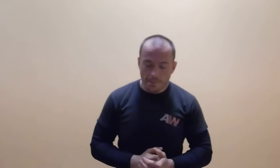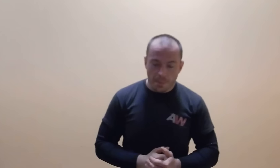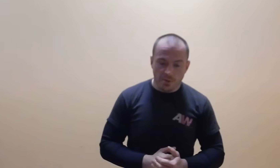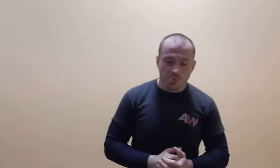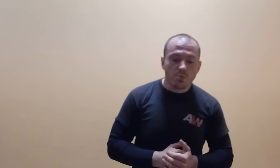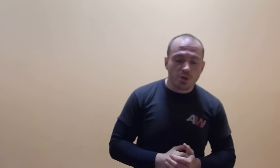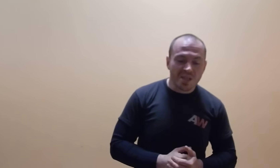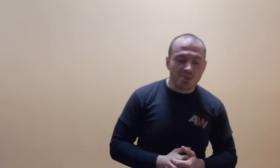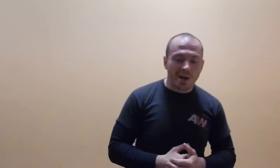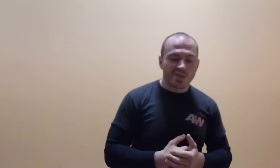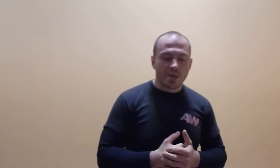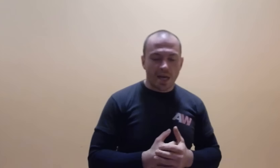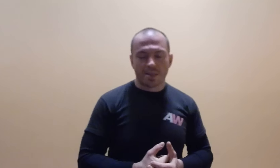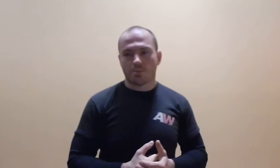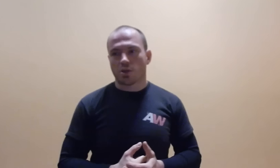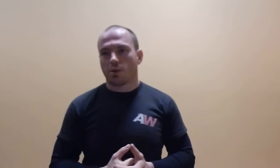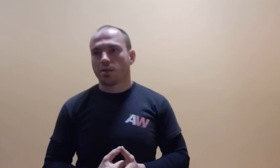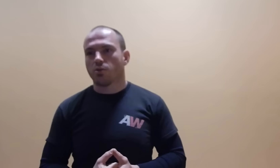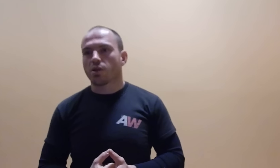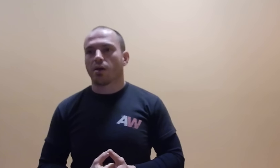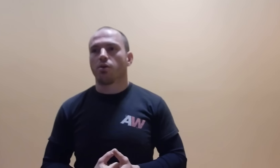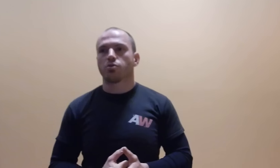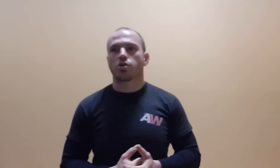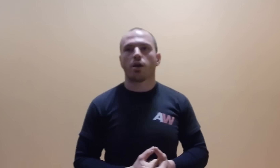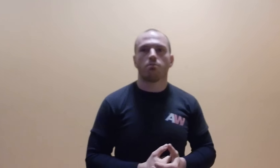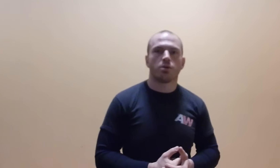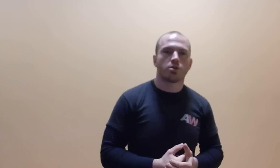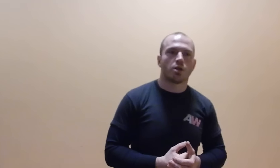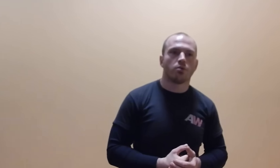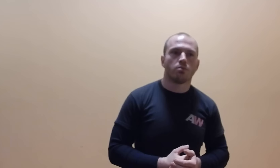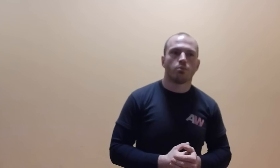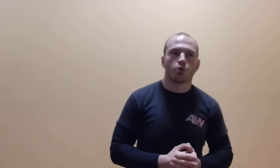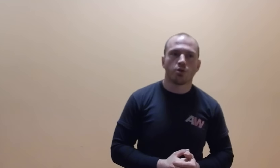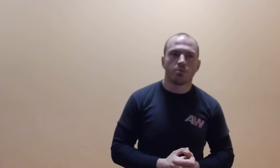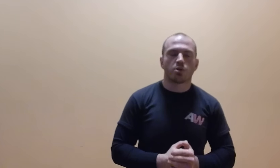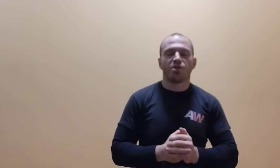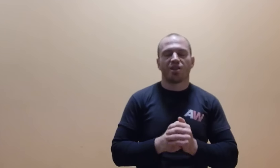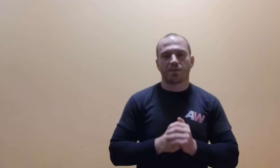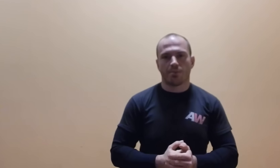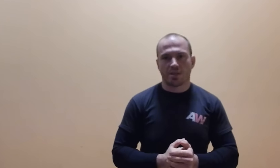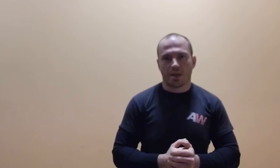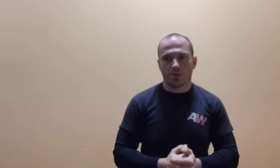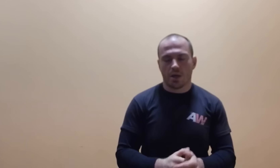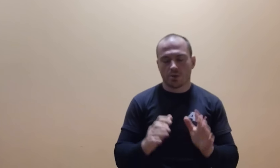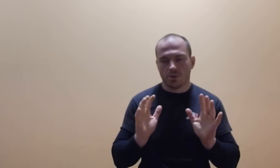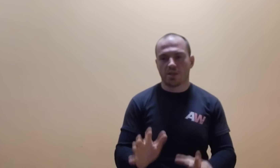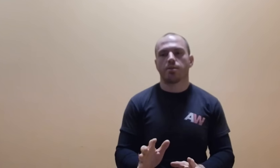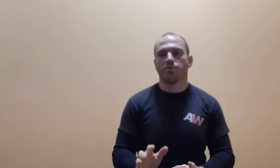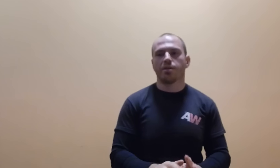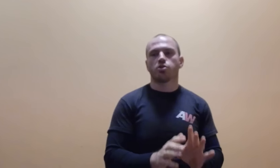Więc my musimy dać bardzo jasne przesłanki do tego, że my się bronimy, że my nie chcemy starcia, że my nie chcemy walki,